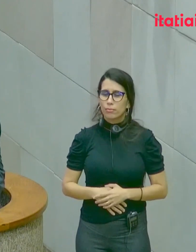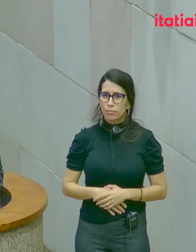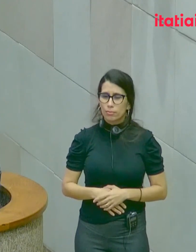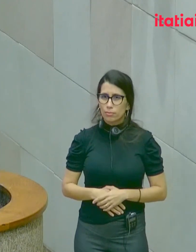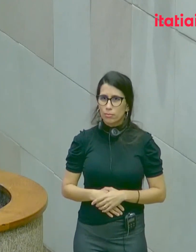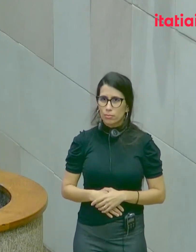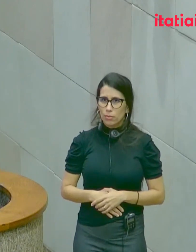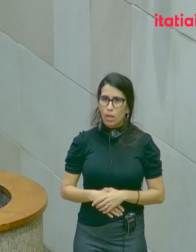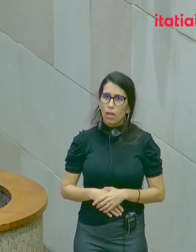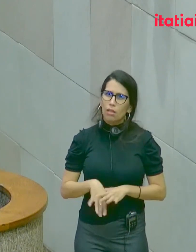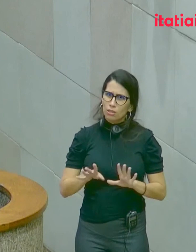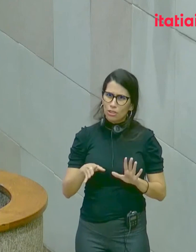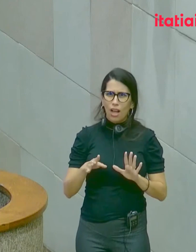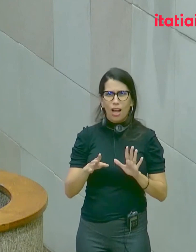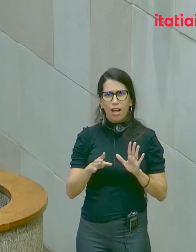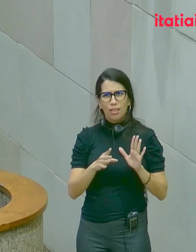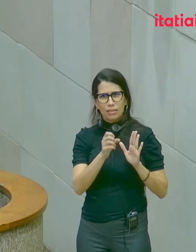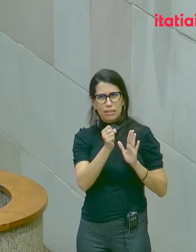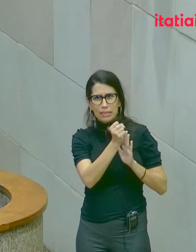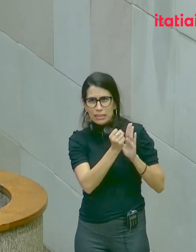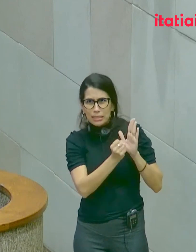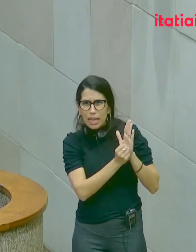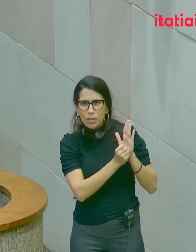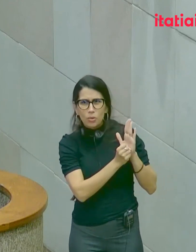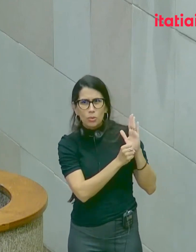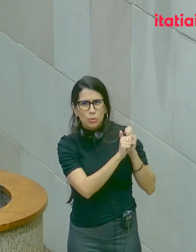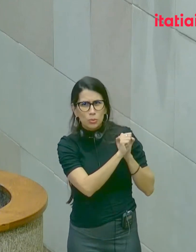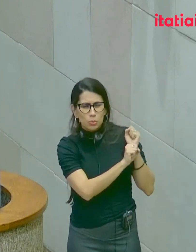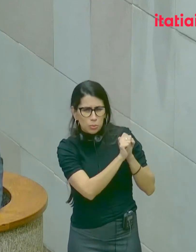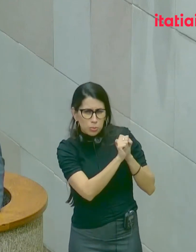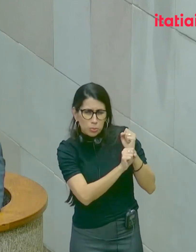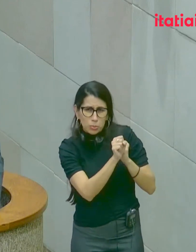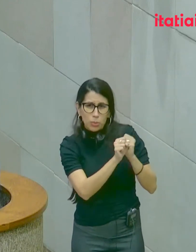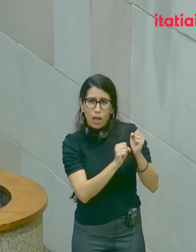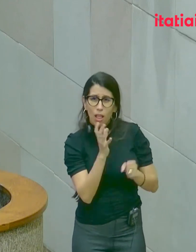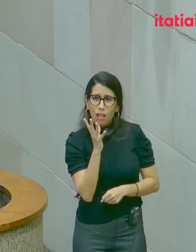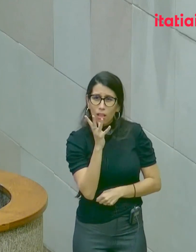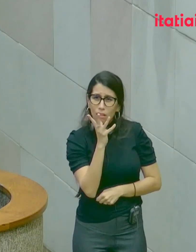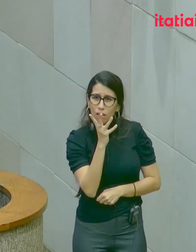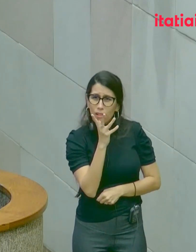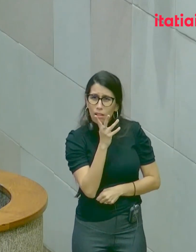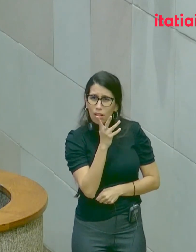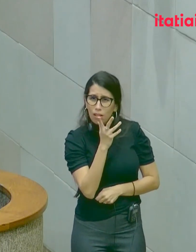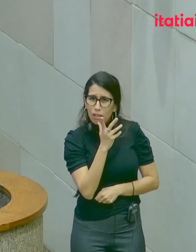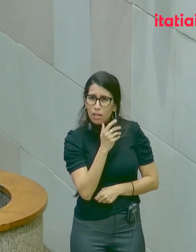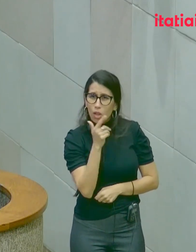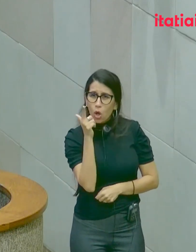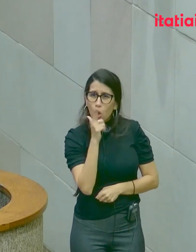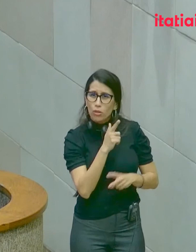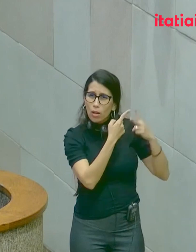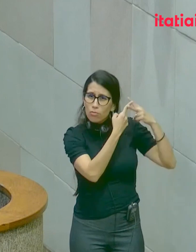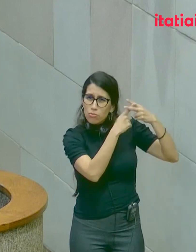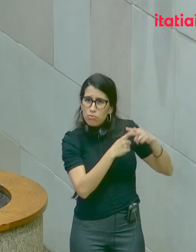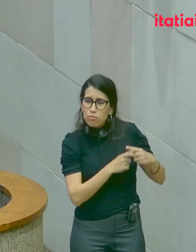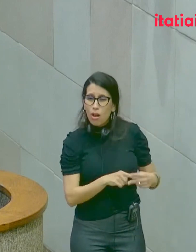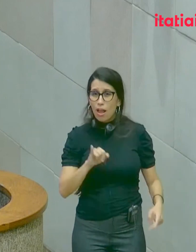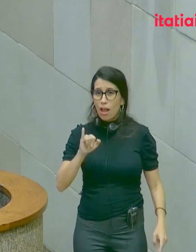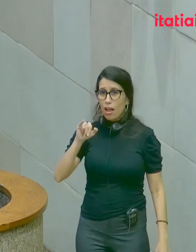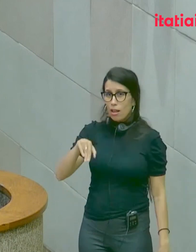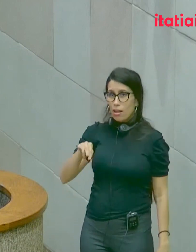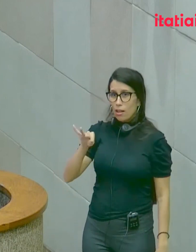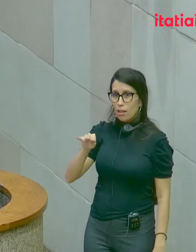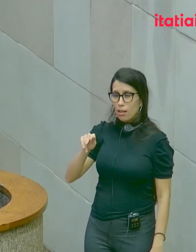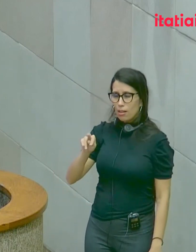Demoramos alguns séculos, talvez, de atraso. Interpol escolheu o Brasil para nossa honra